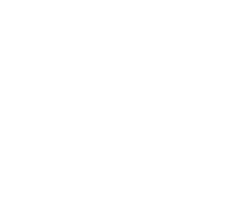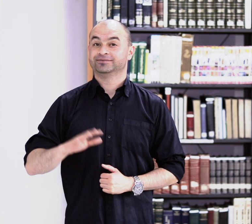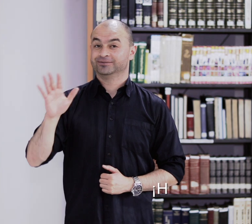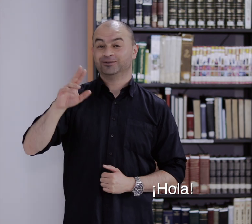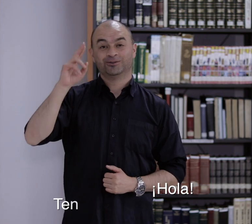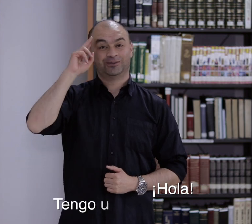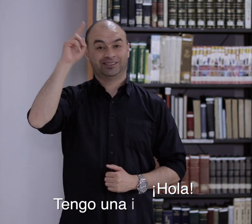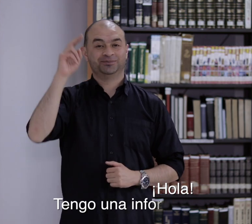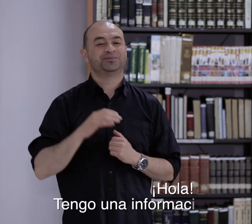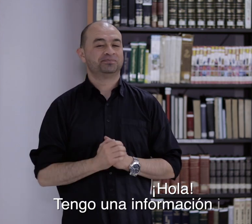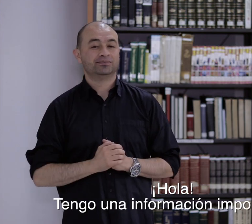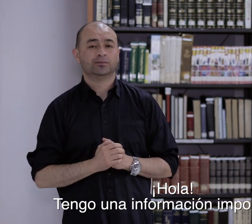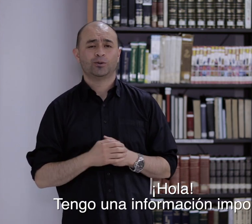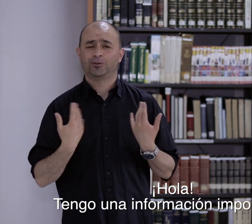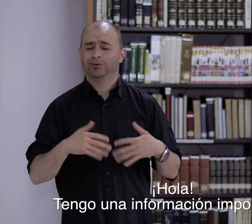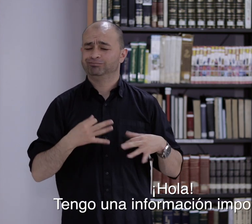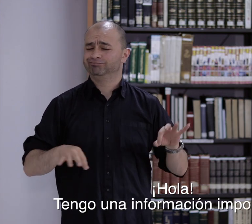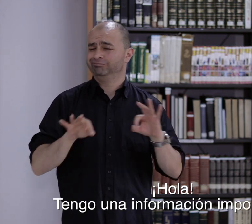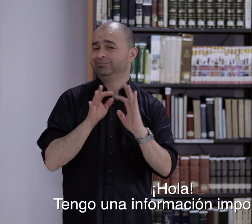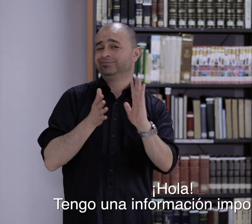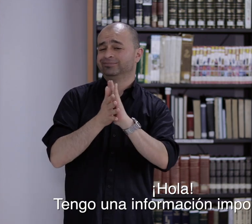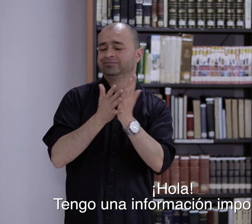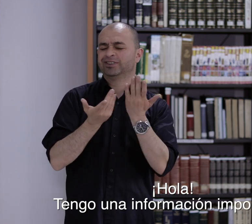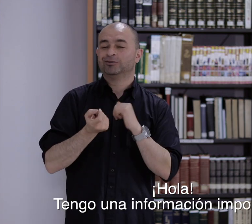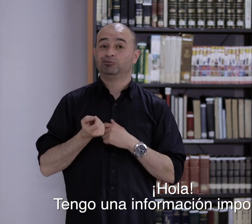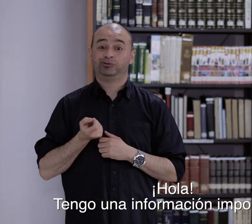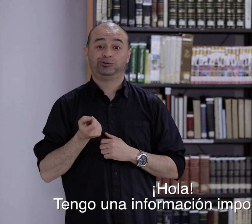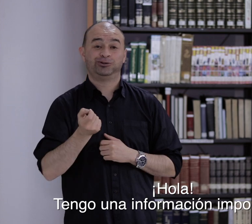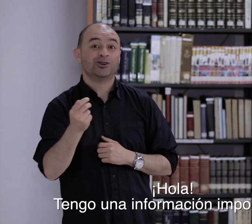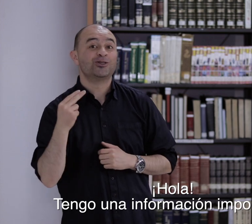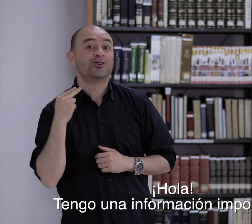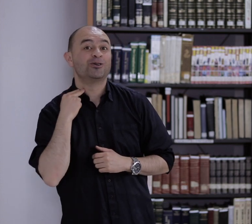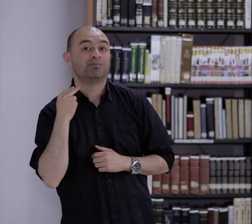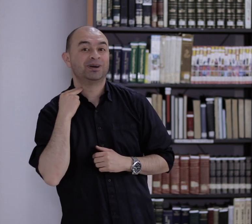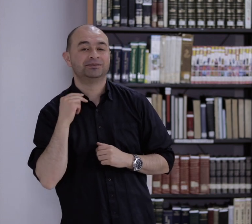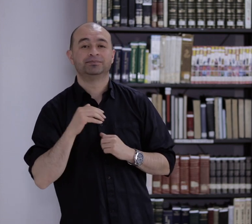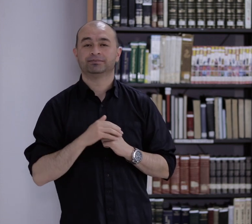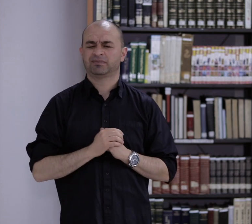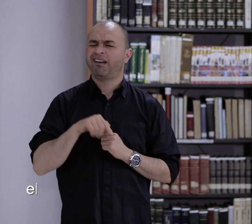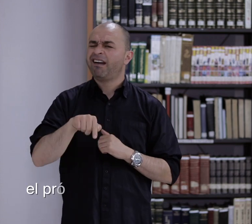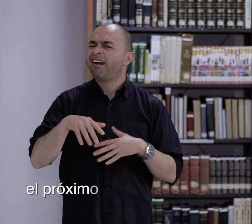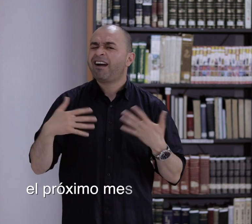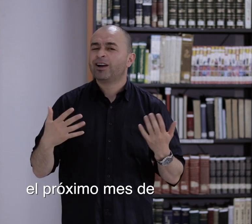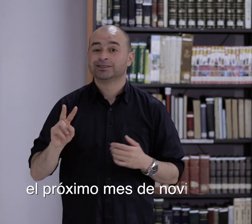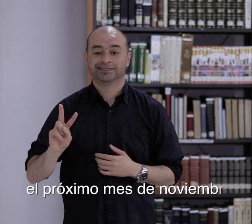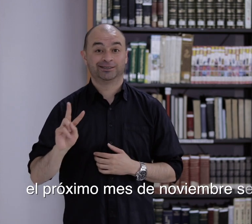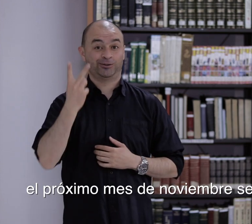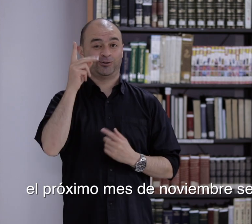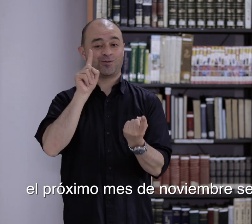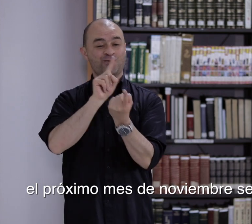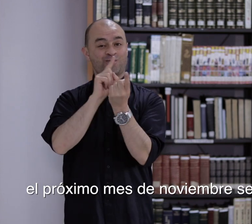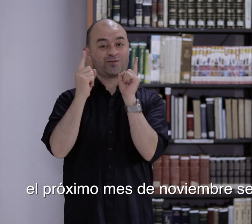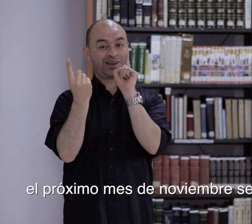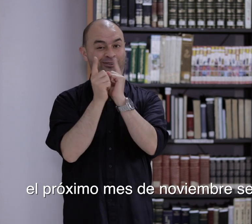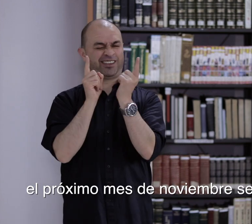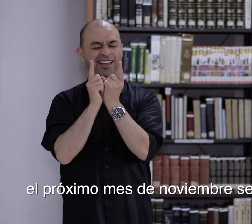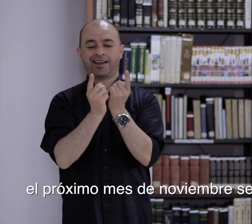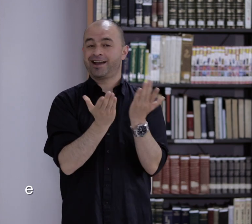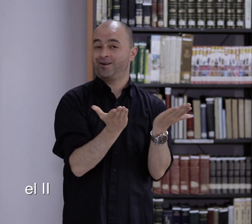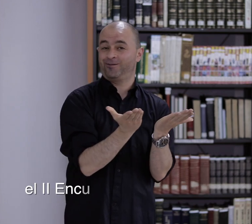Hola, tengo una información muy importante que darles. El próximo mes de noviembre se realizará